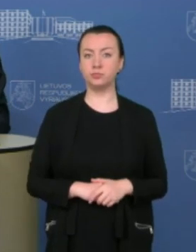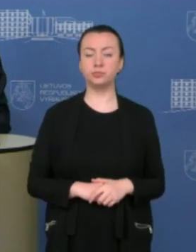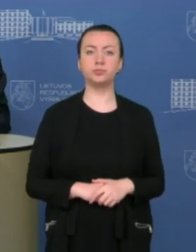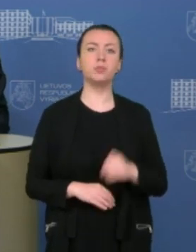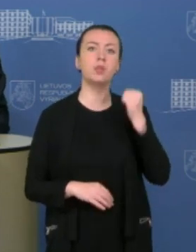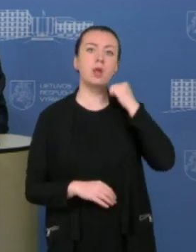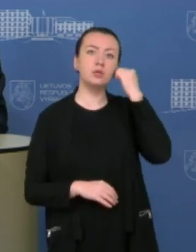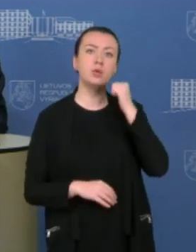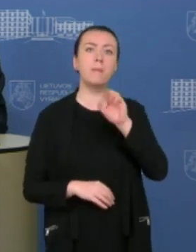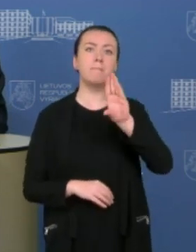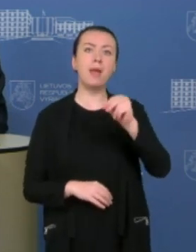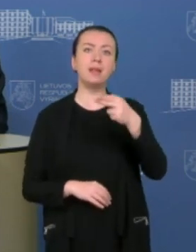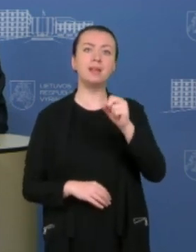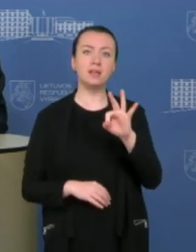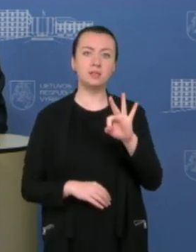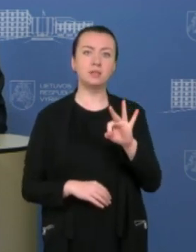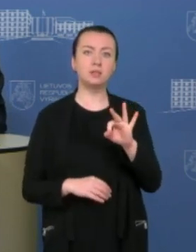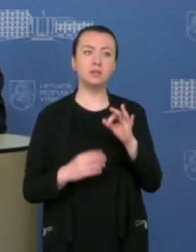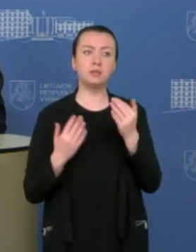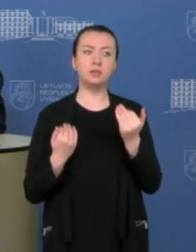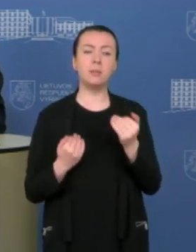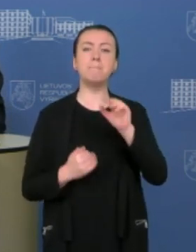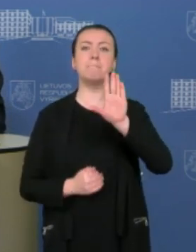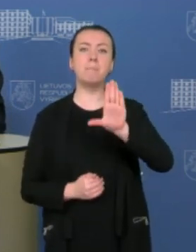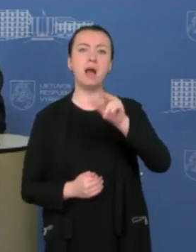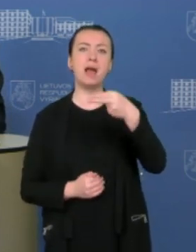Ačiū. BNS Ramūnas Jakubauskas.